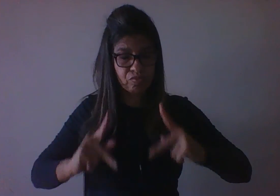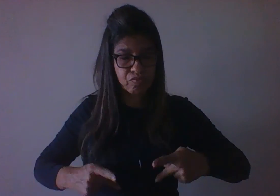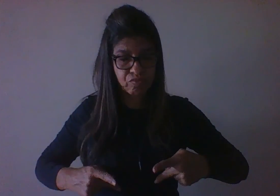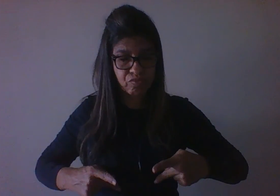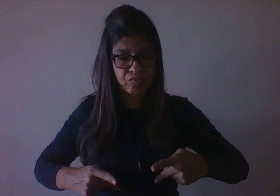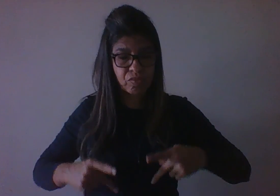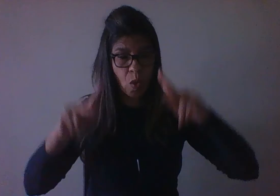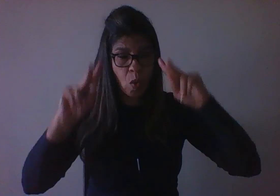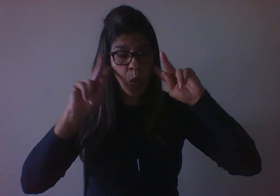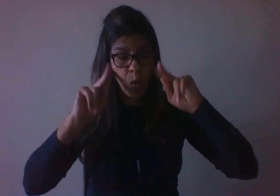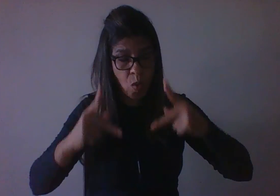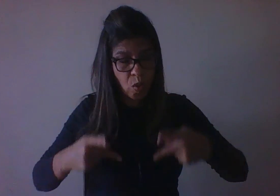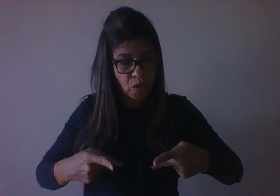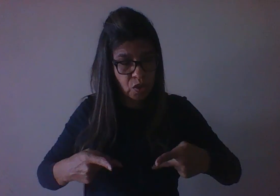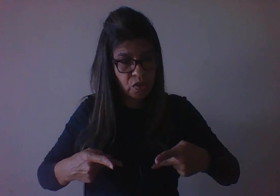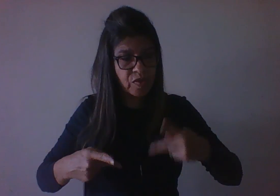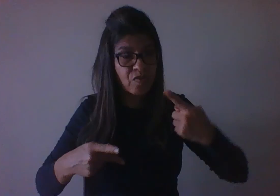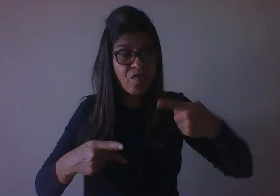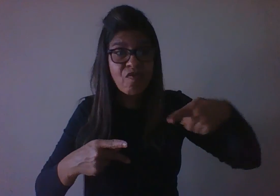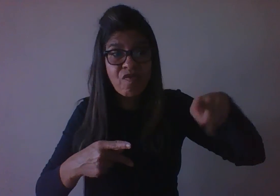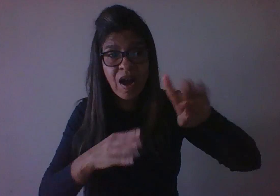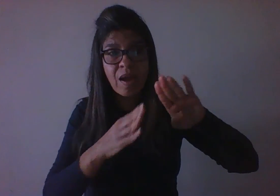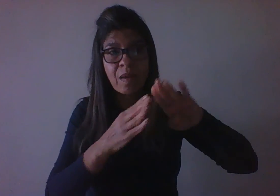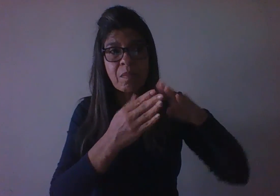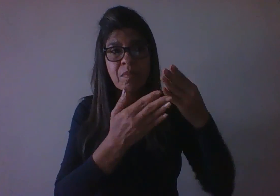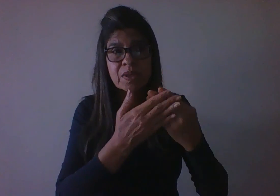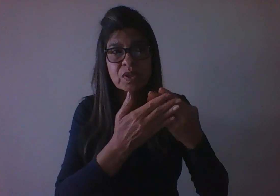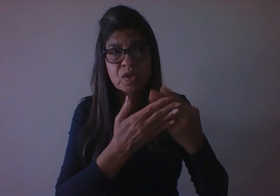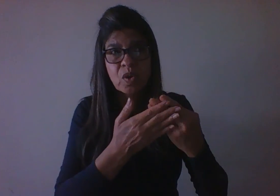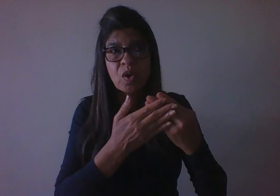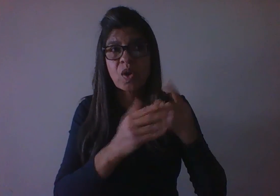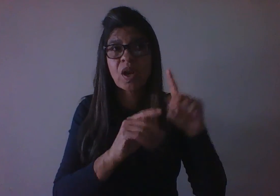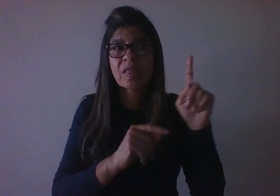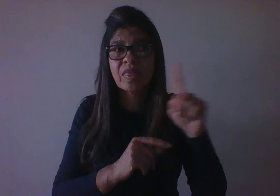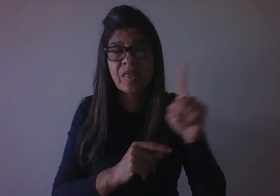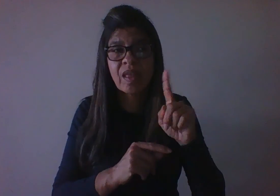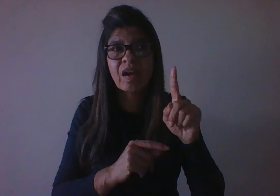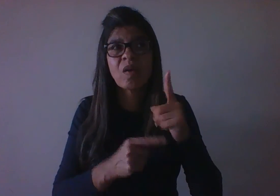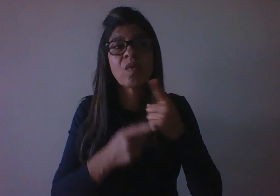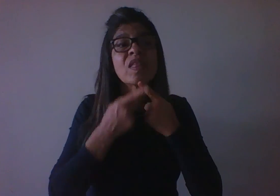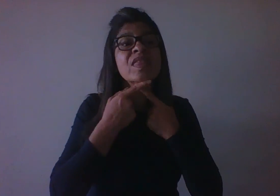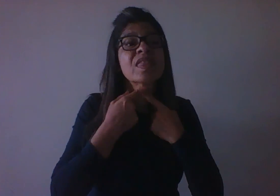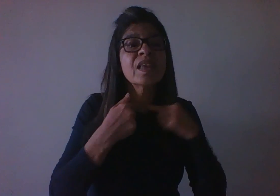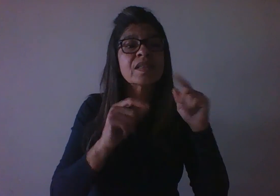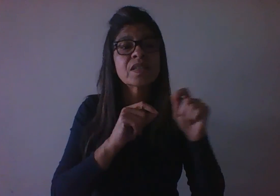trabalha ou não, o que ele deseja, o que ele almeja, o que ele se dispõe a fazer.